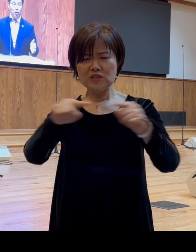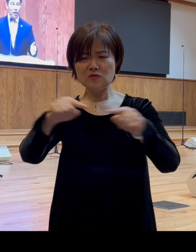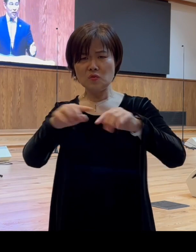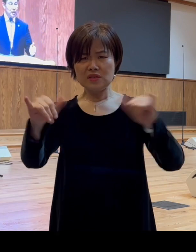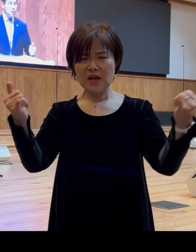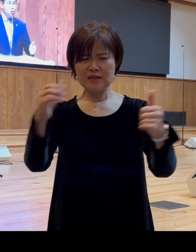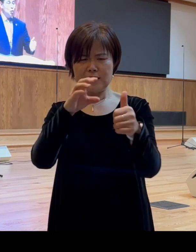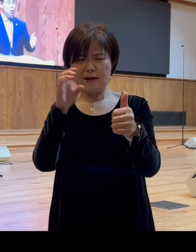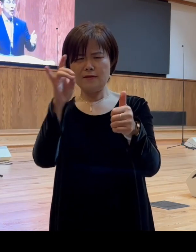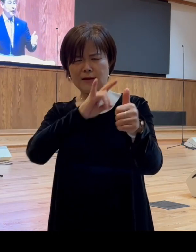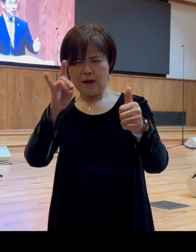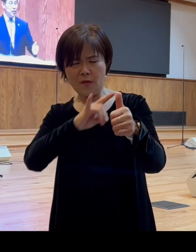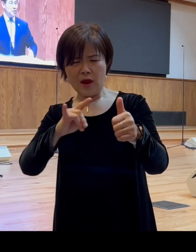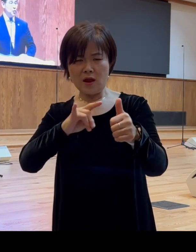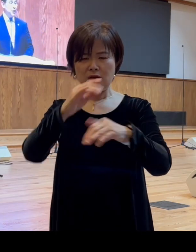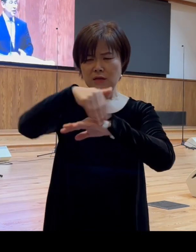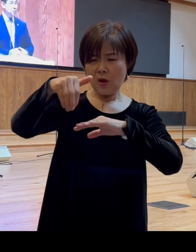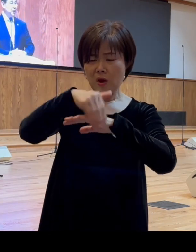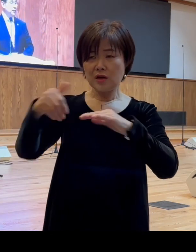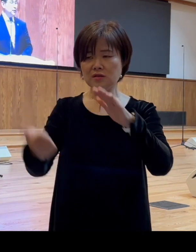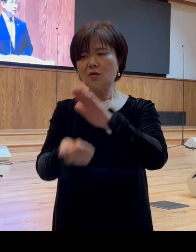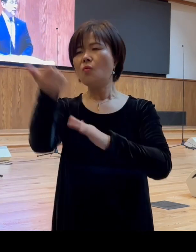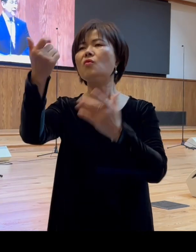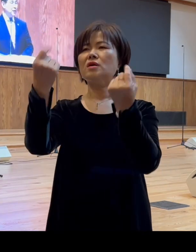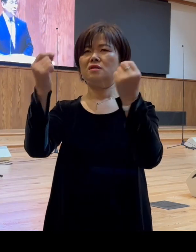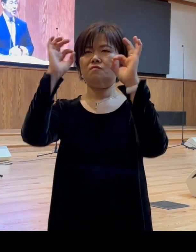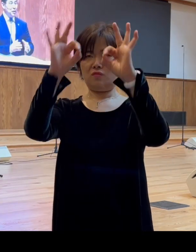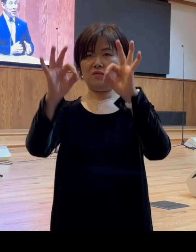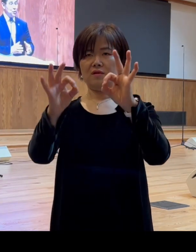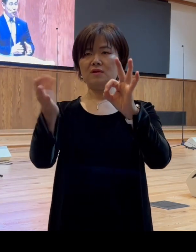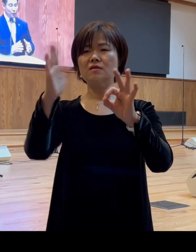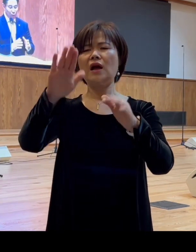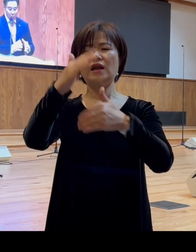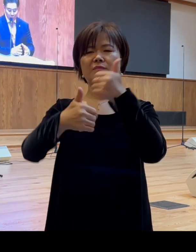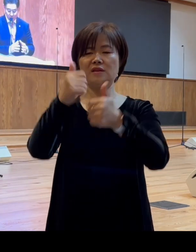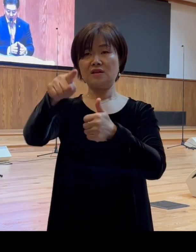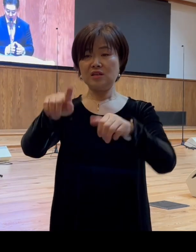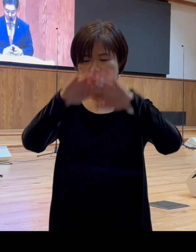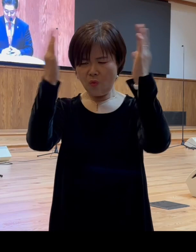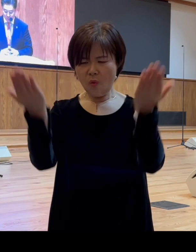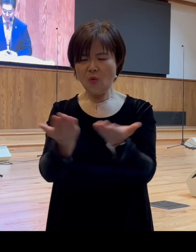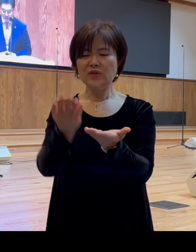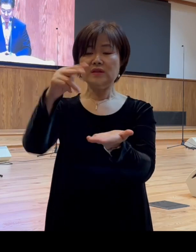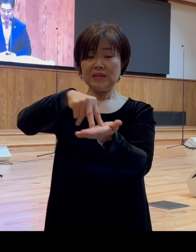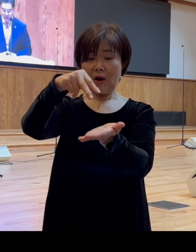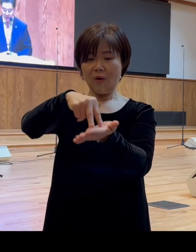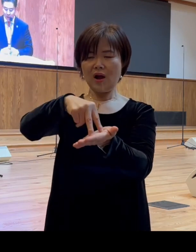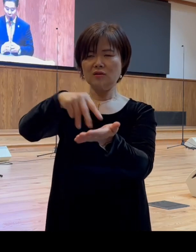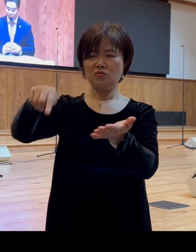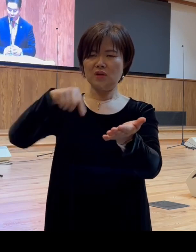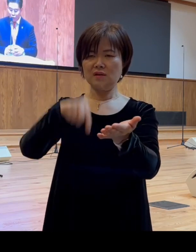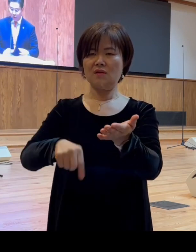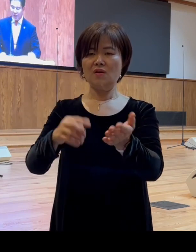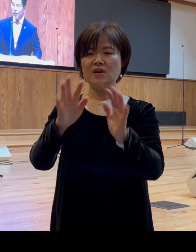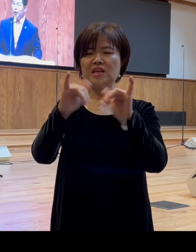성공한 것 같습니다 하지만 여러분 하나님께서 그 모든 상황 속에서 인류를 구원하시기 위한